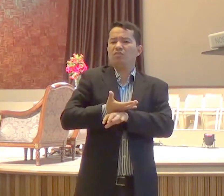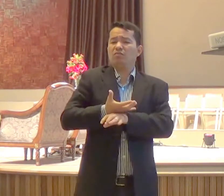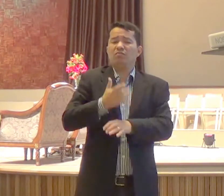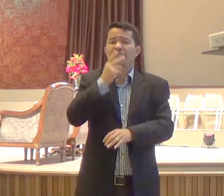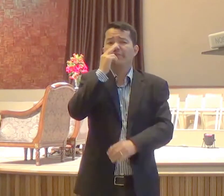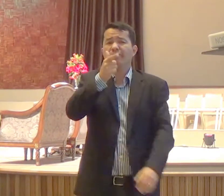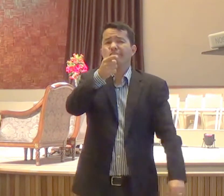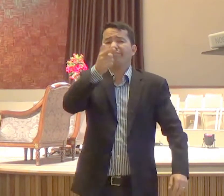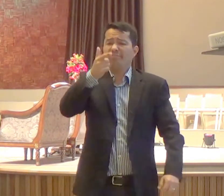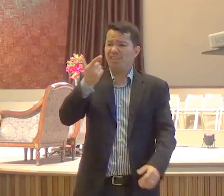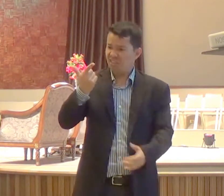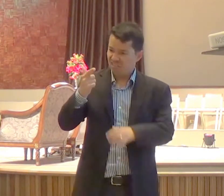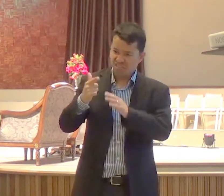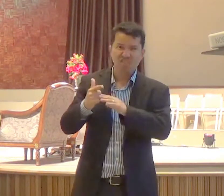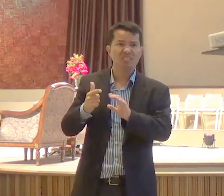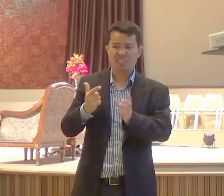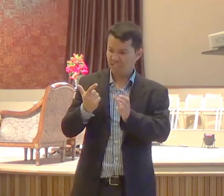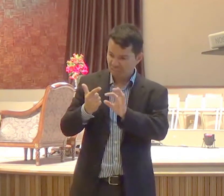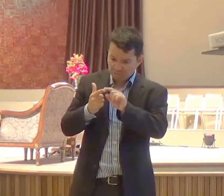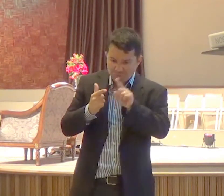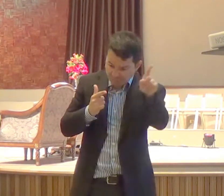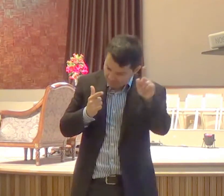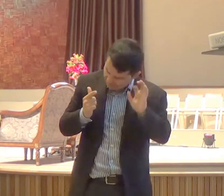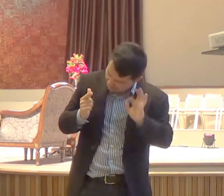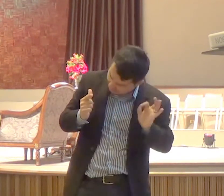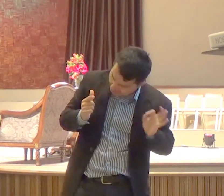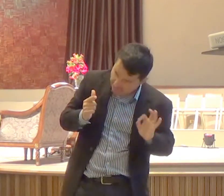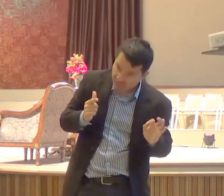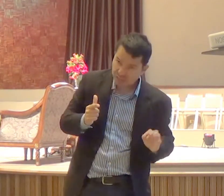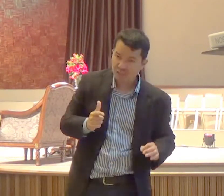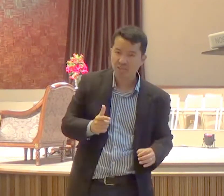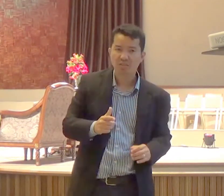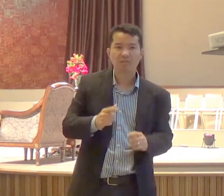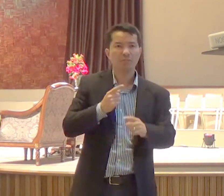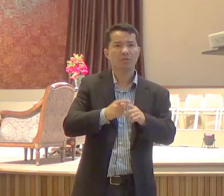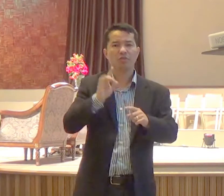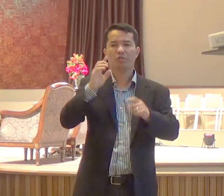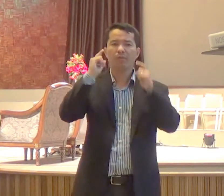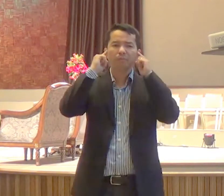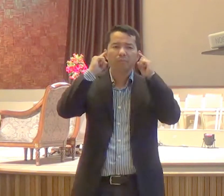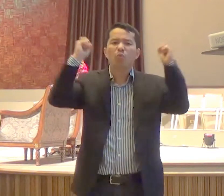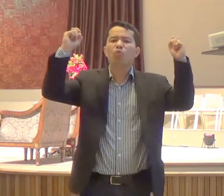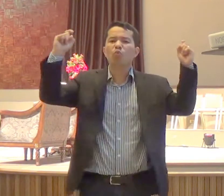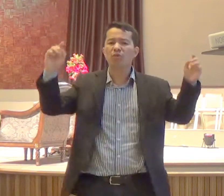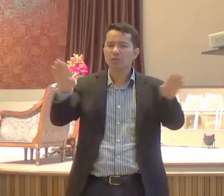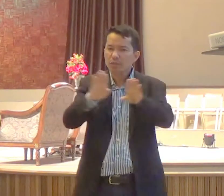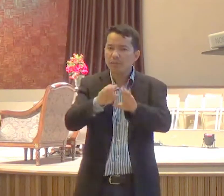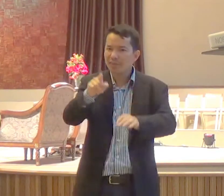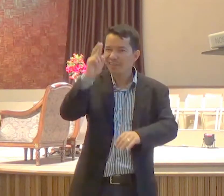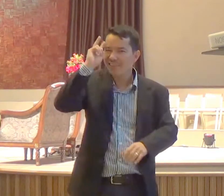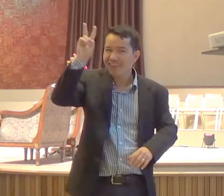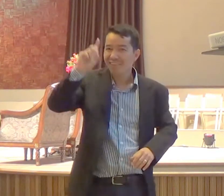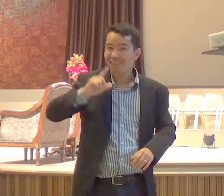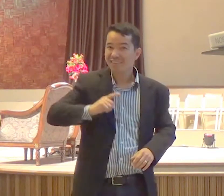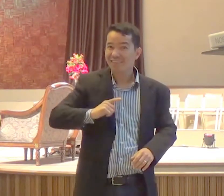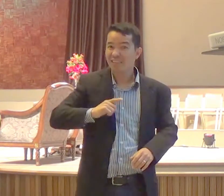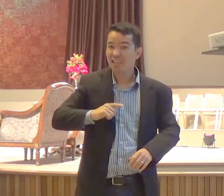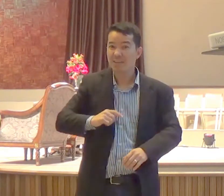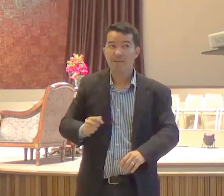a troa, a bala, mas não ferem, a funda de Davi derrubou o gigante, mas não o